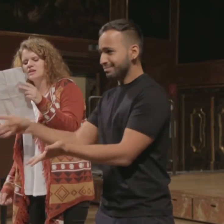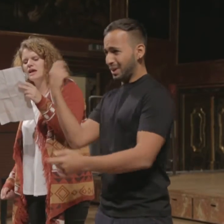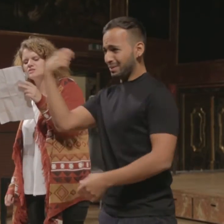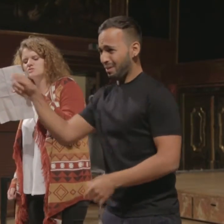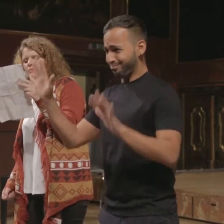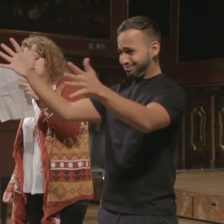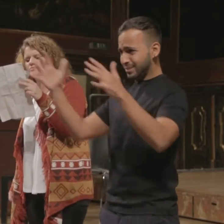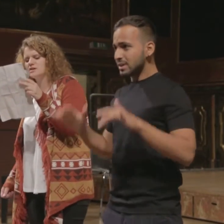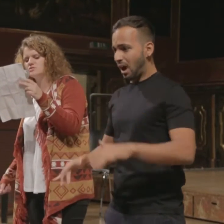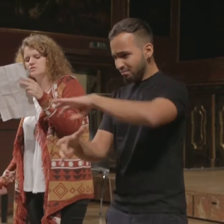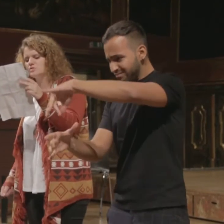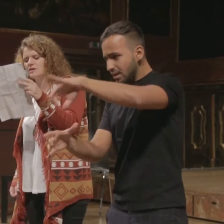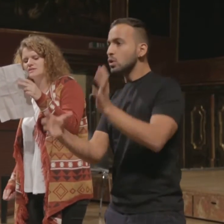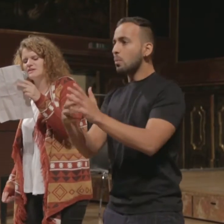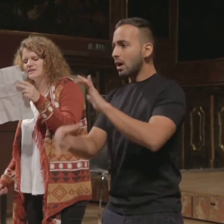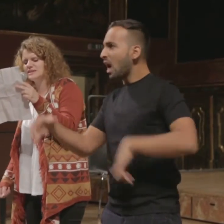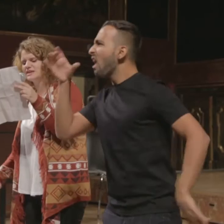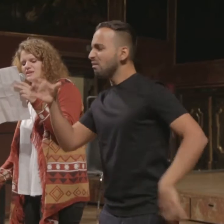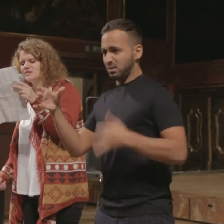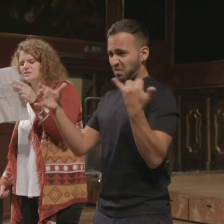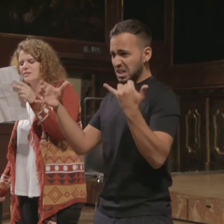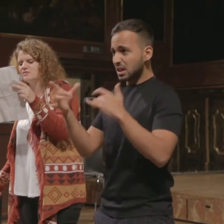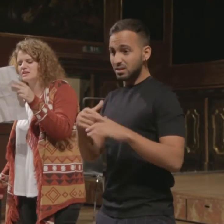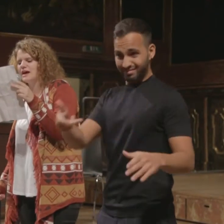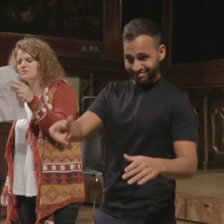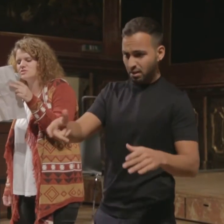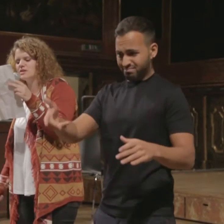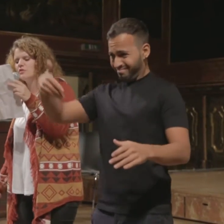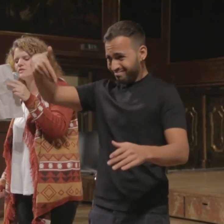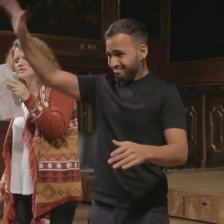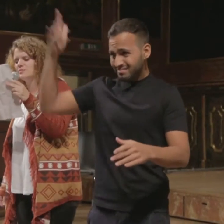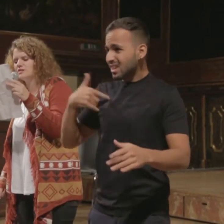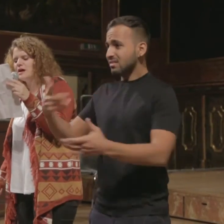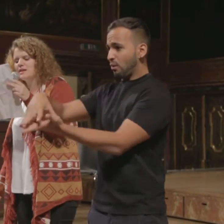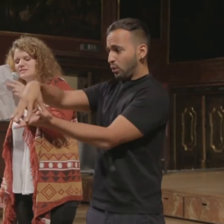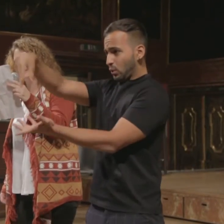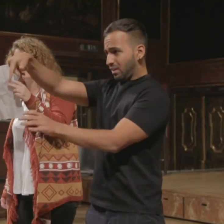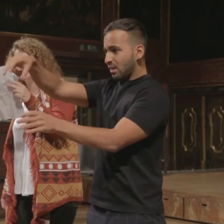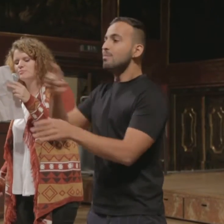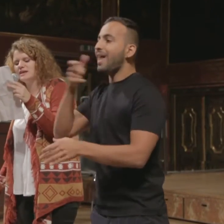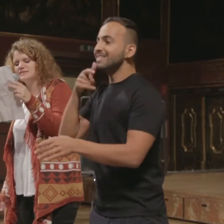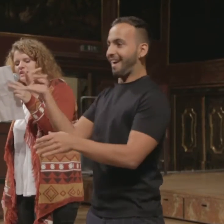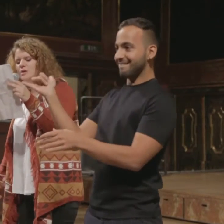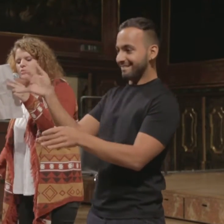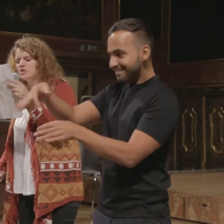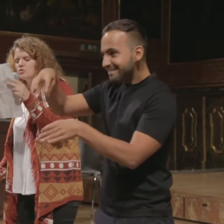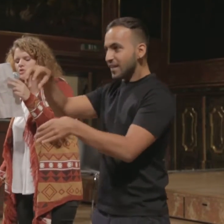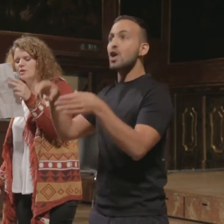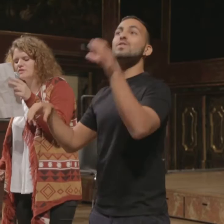Die Glashaus-Tomaten schmecken sowieso nach Wasser. Wasser trinke ich nicht mehr aus der Leitung, sondern kaufe es lieber in Plastikflaschen. Plastik benötigt unglaublich